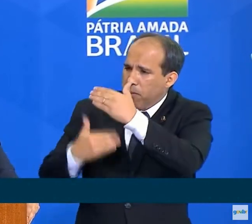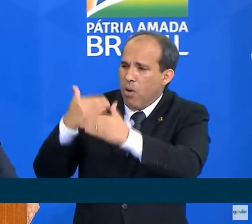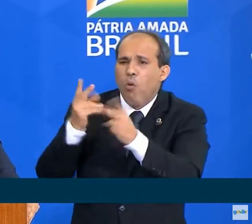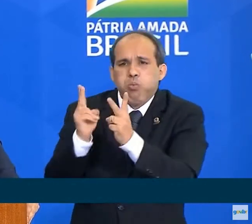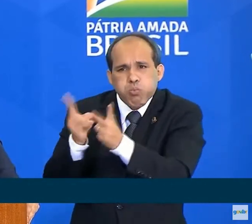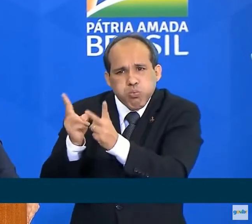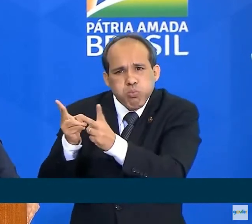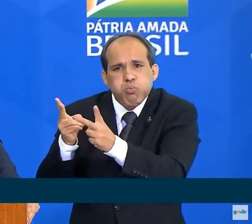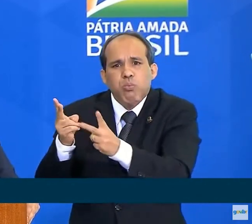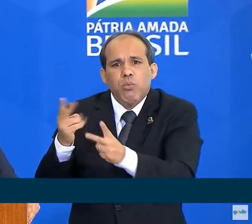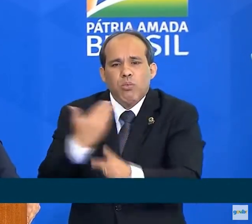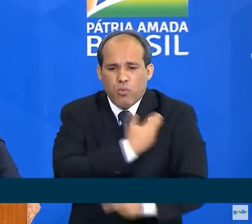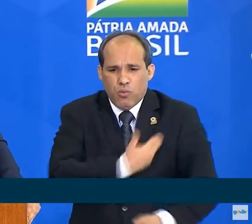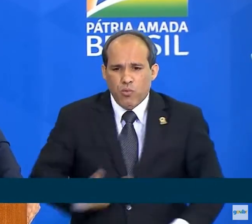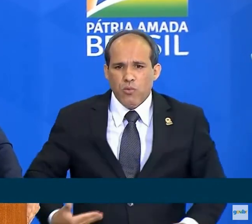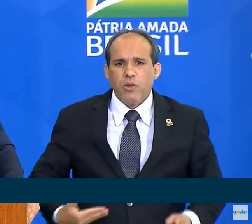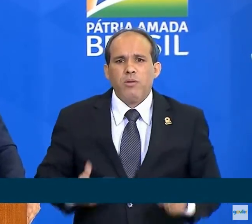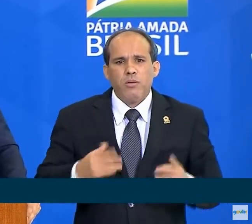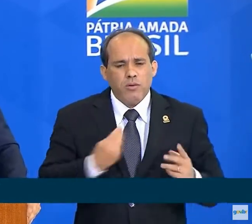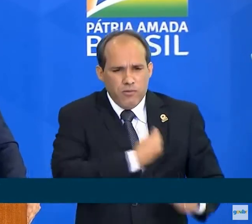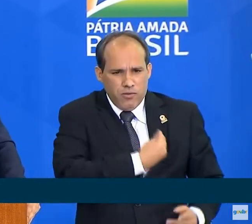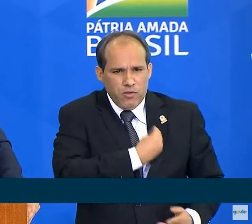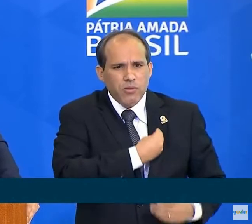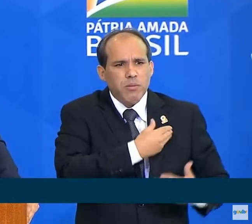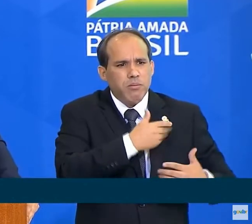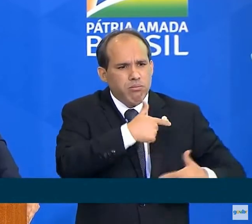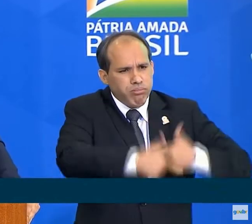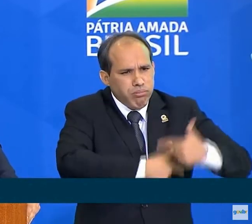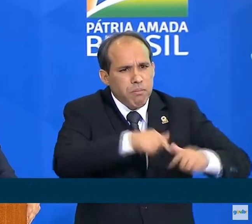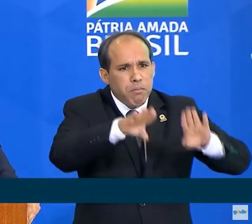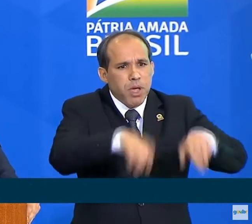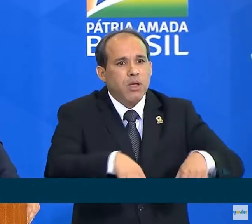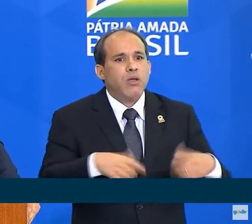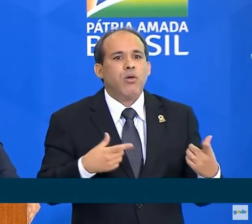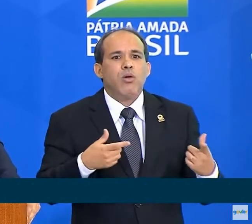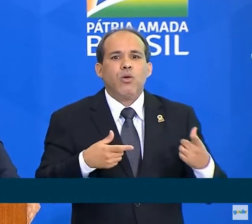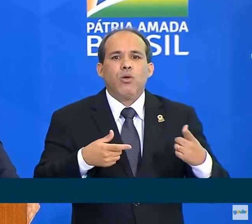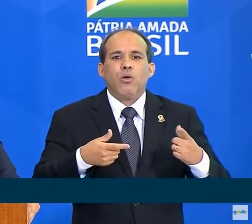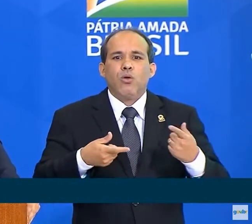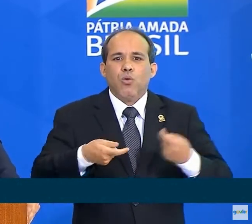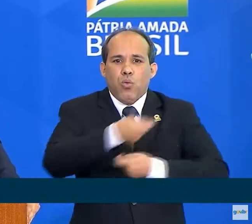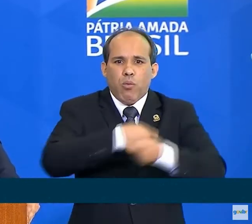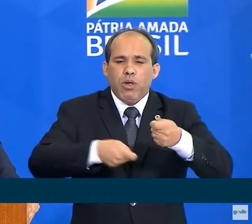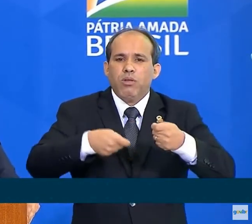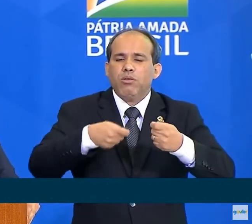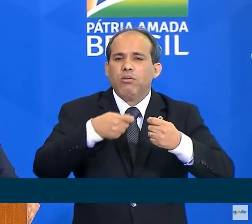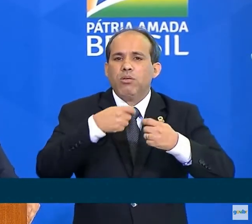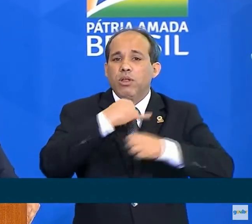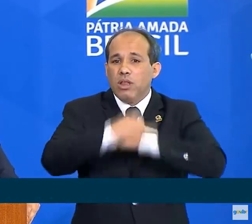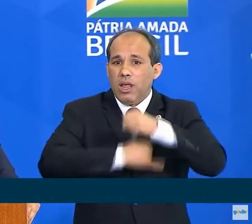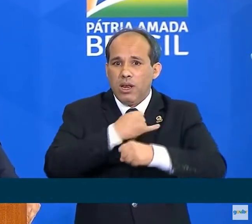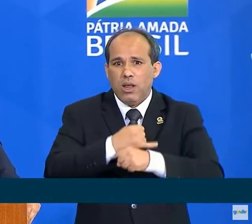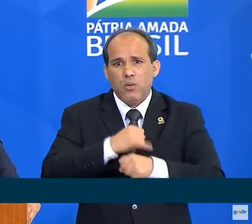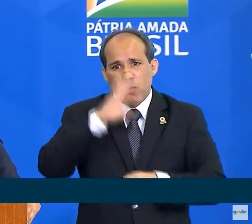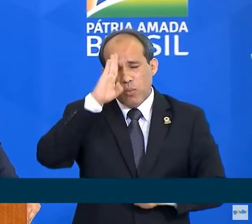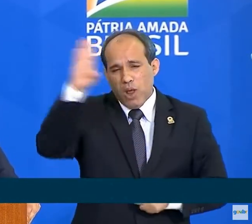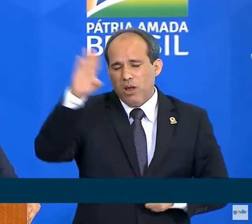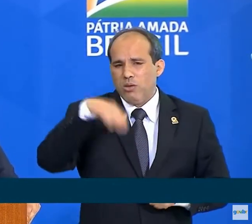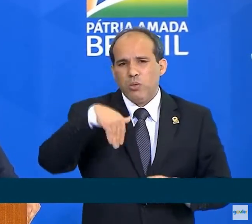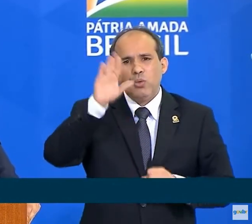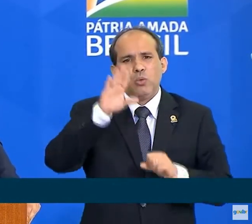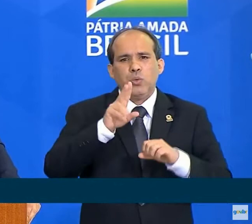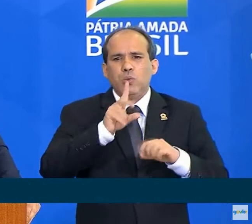pública em pleno funcionamento. O comércio eletrônico dominou o mercado varejista nos últimos meses